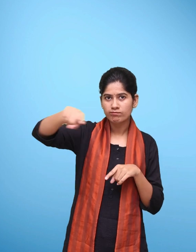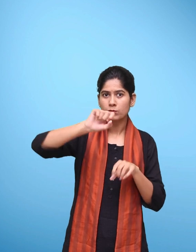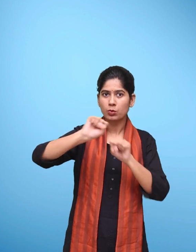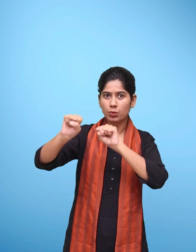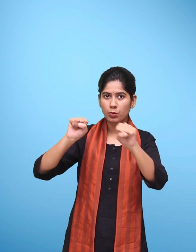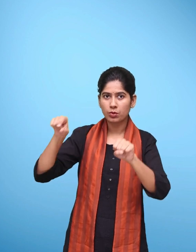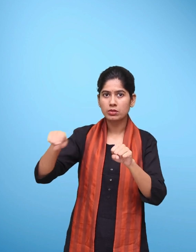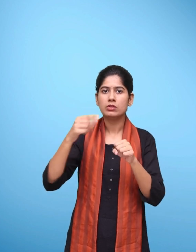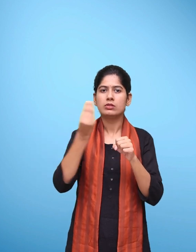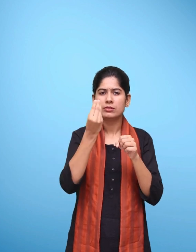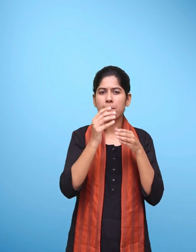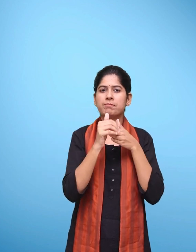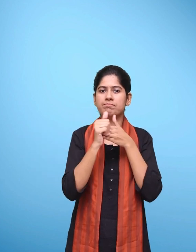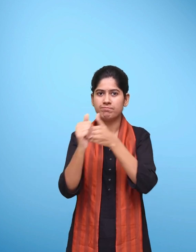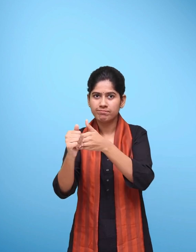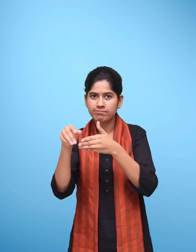दर्शिका